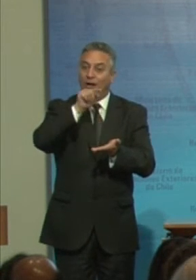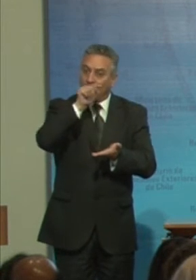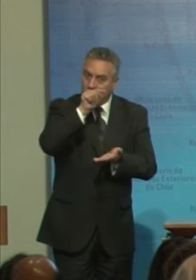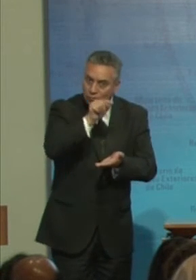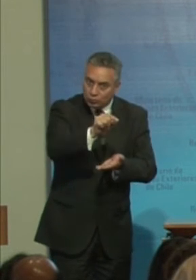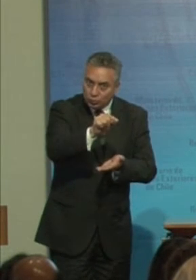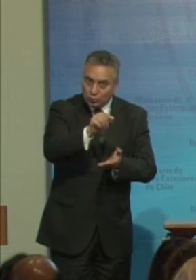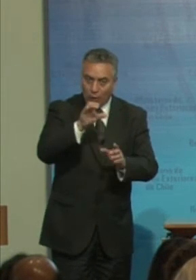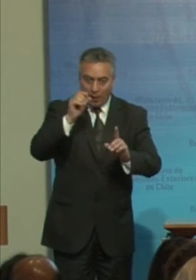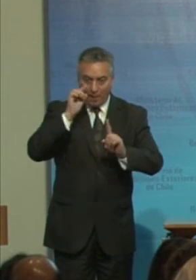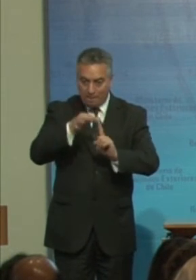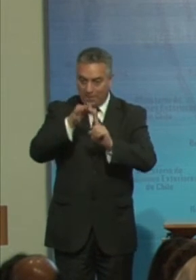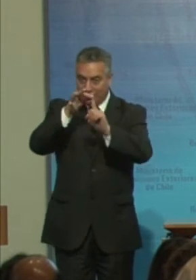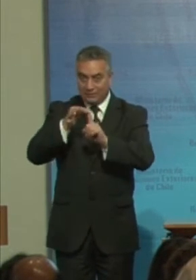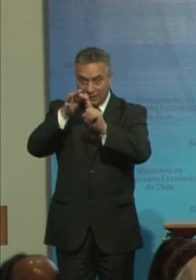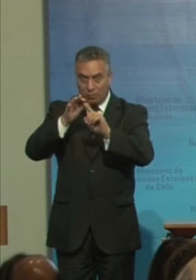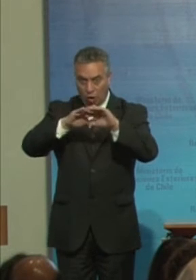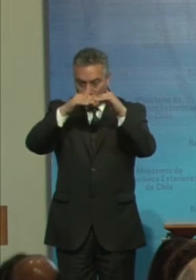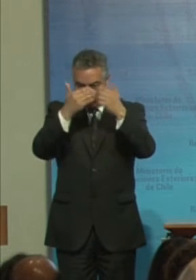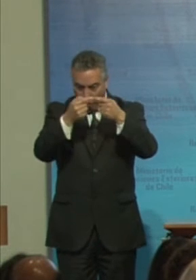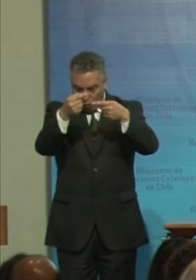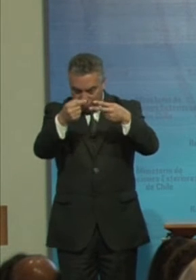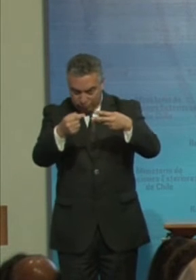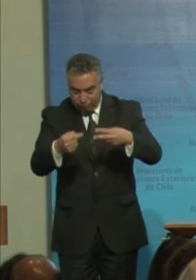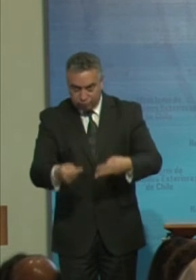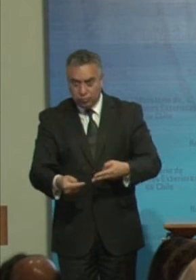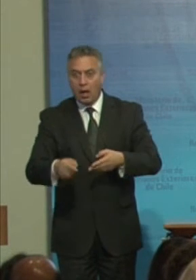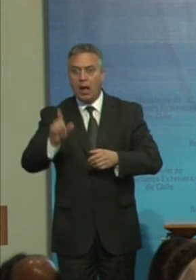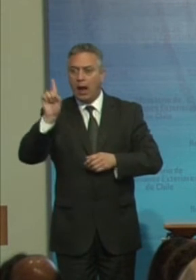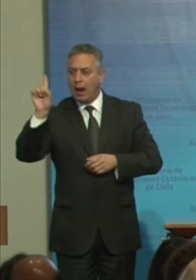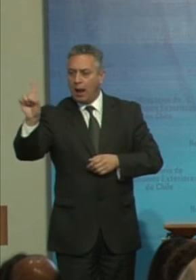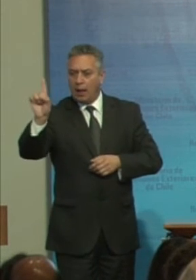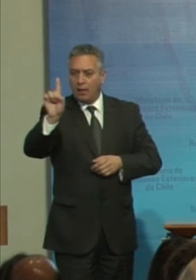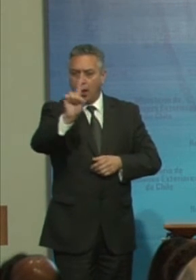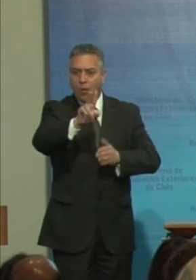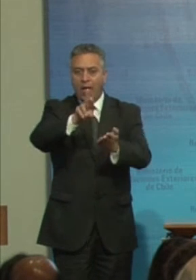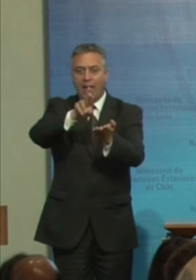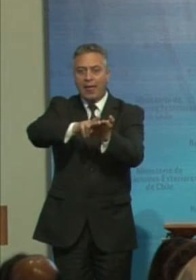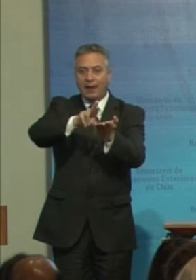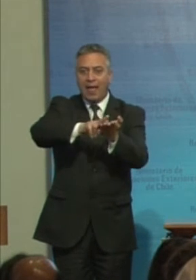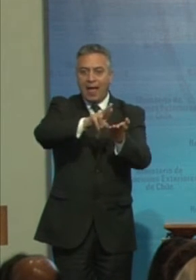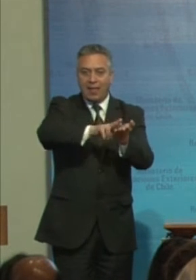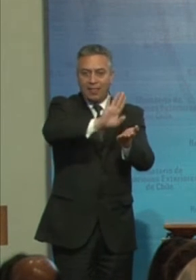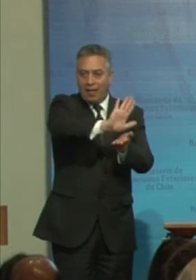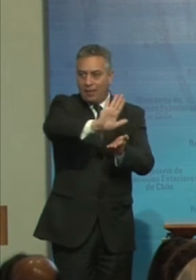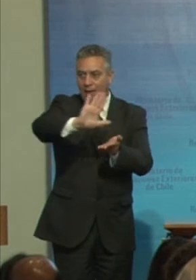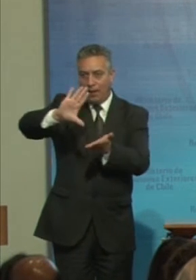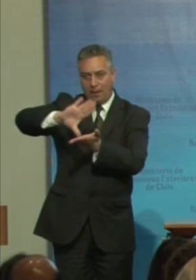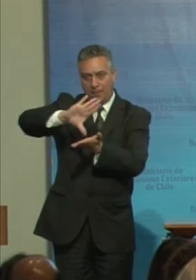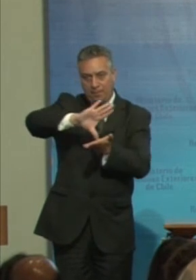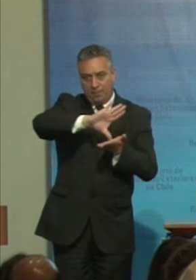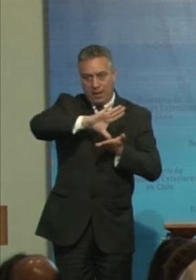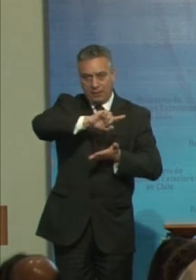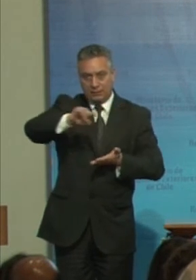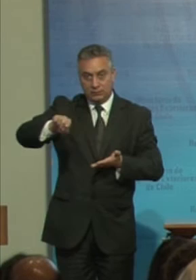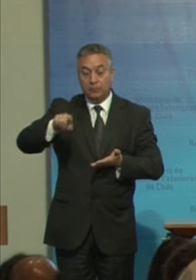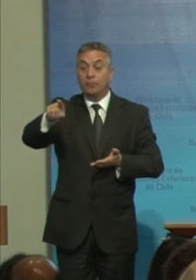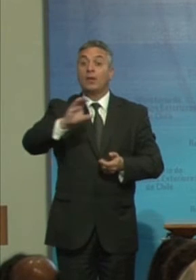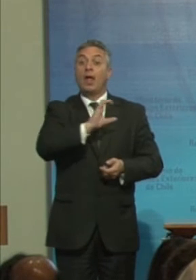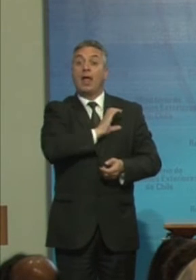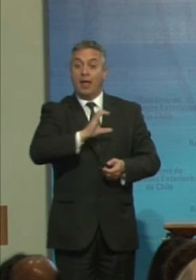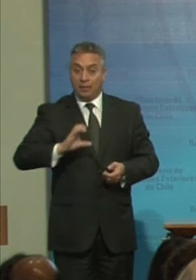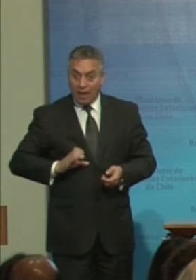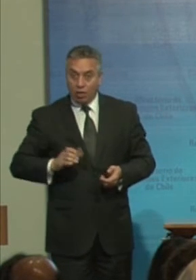Objetivos Y articulados En cada realidad Nacional Por otra parte Que nuestros estados Y